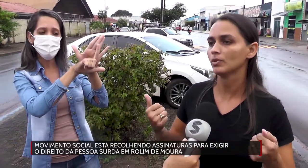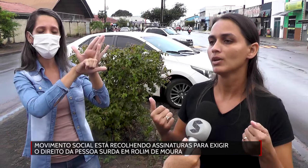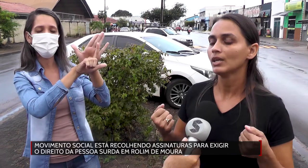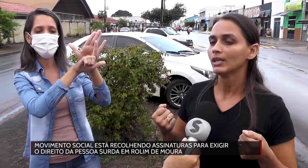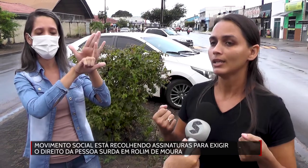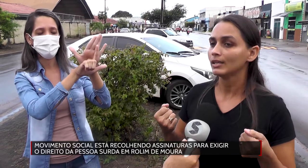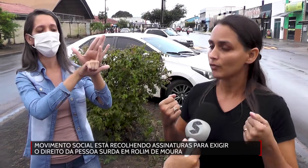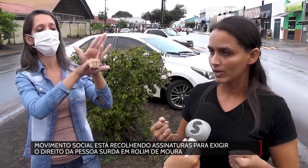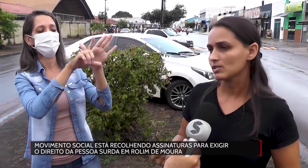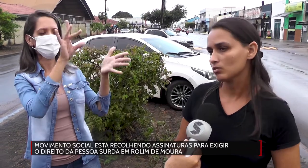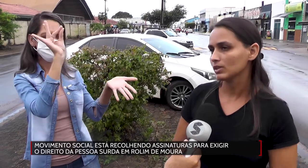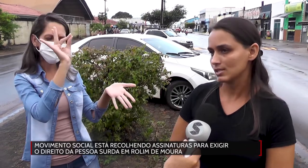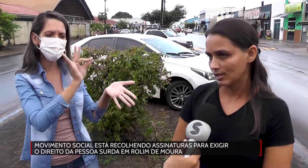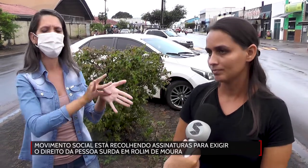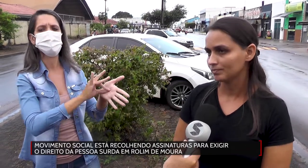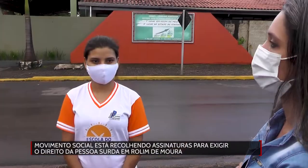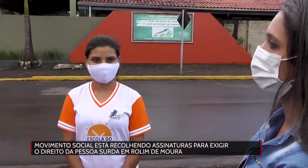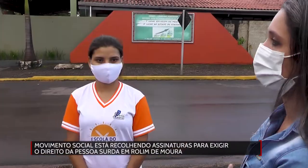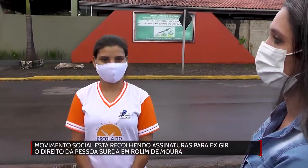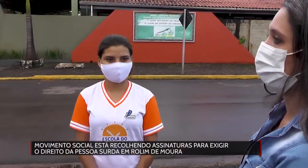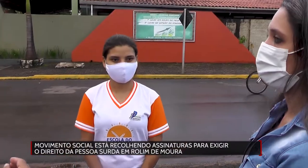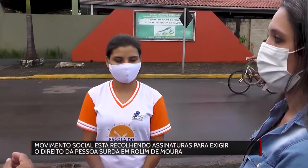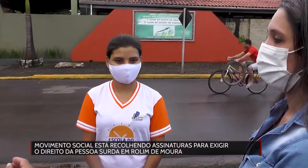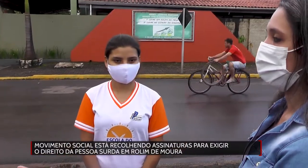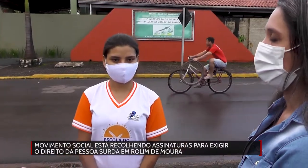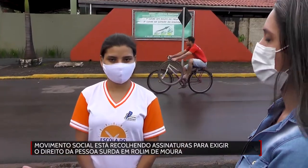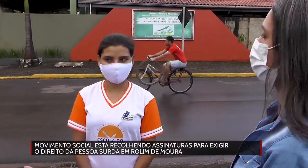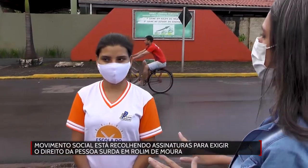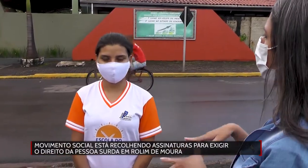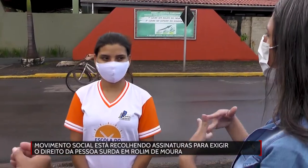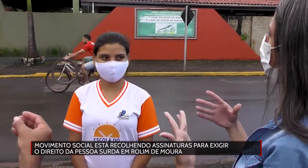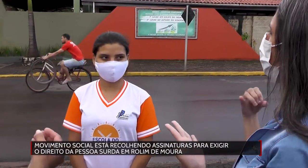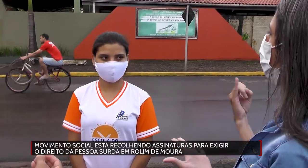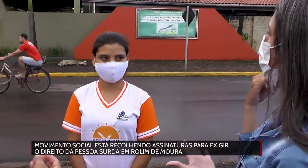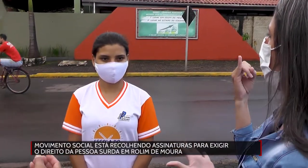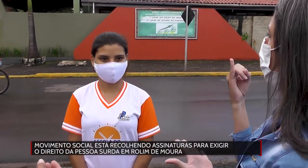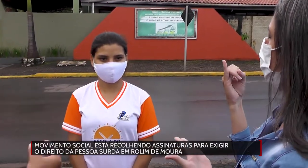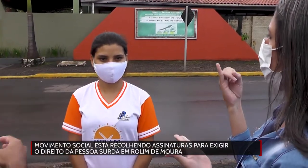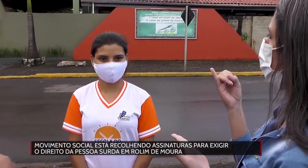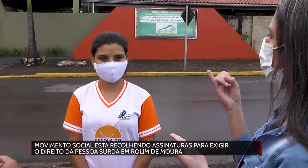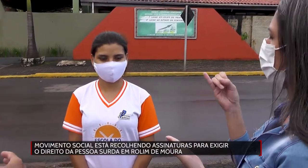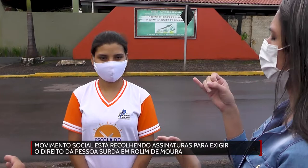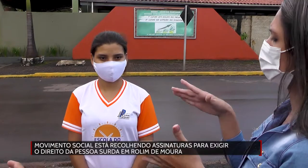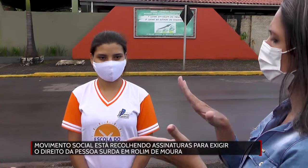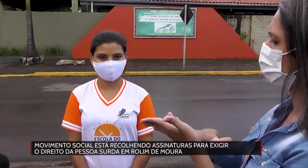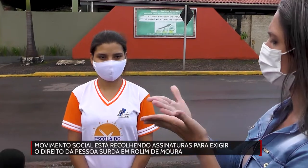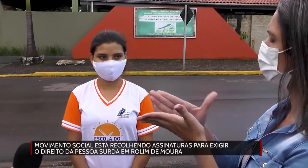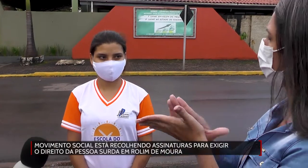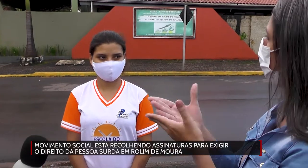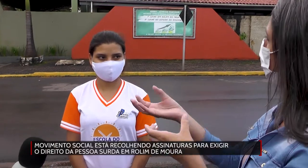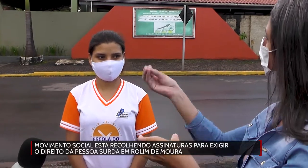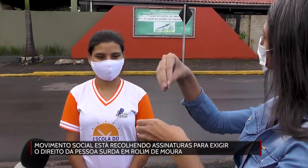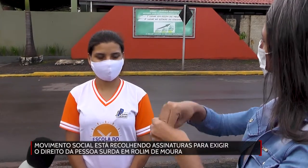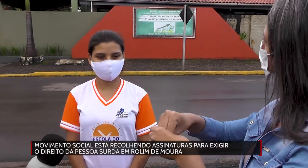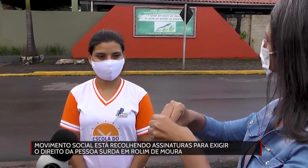município e que faça acontecer. Qual a importância realmente do intérprete num hospital, por exemplo?